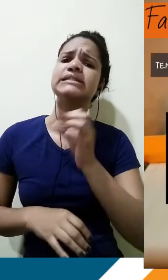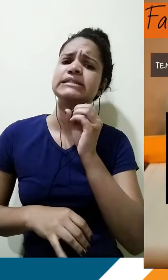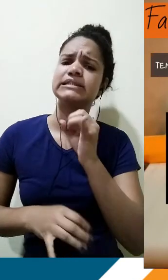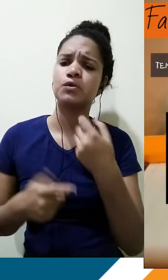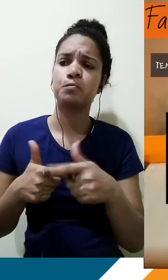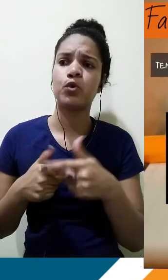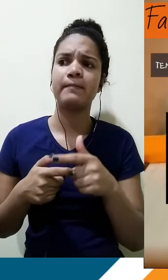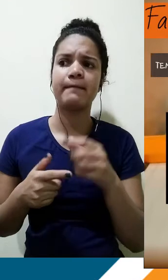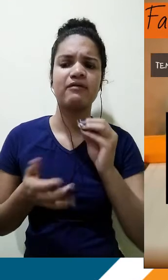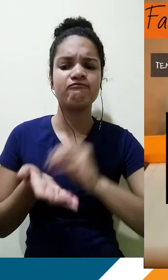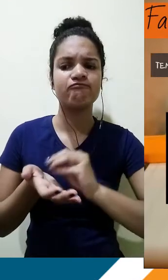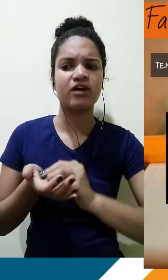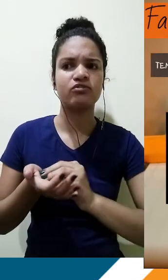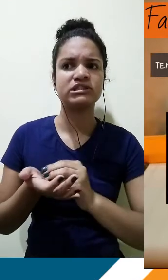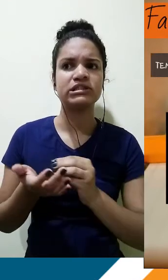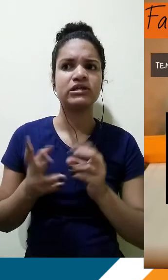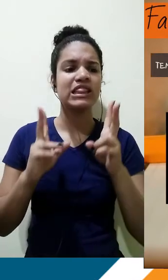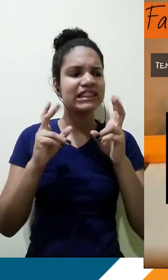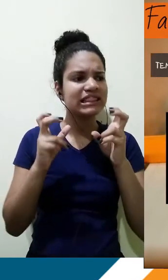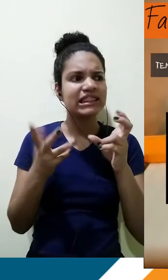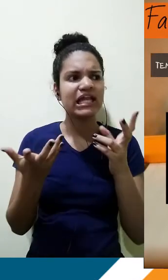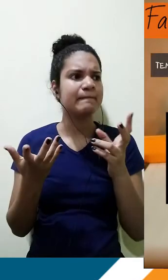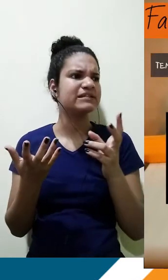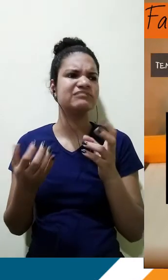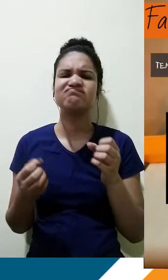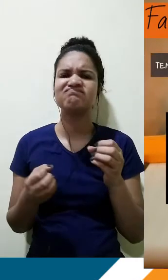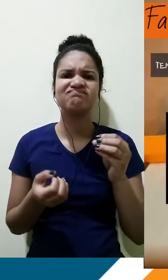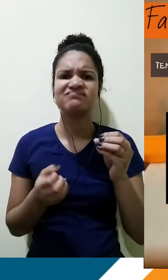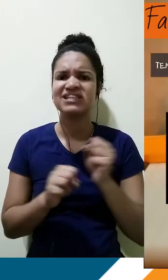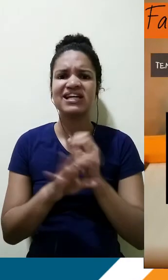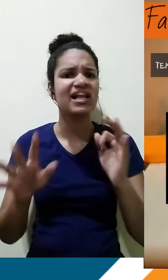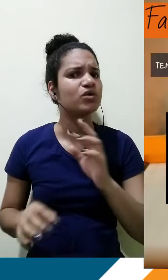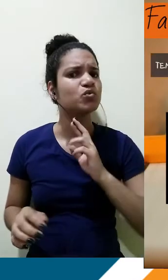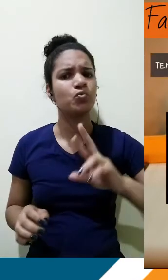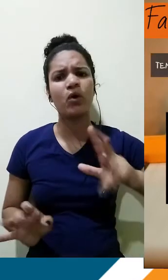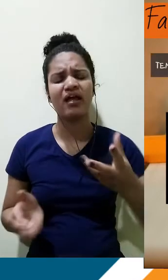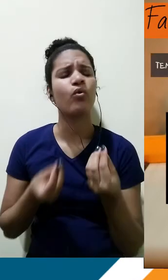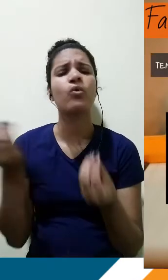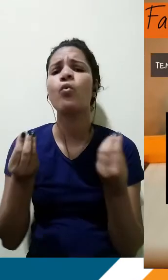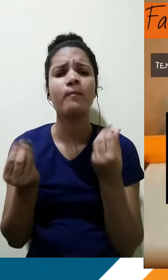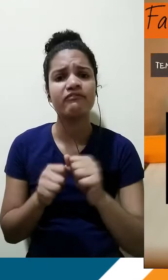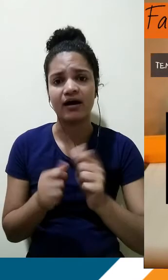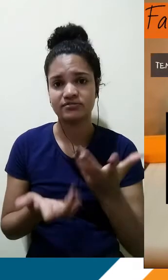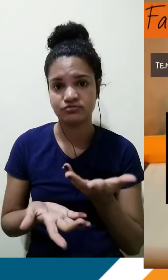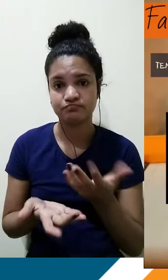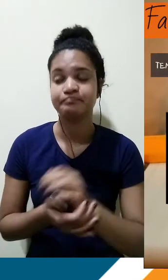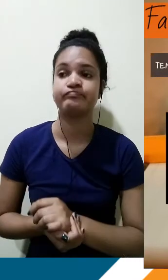apresentação do tema em si, Paula? Quando o foco do tema não fica claro, como poderíamos resolver isso? O tema é o seguinte, desafios da